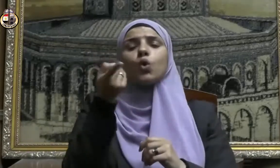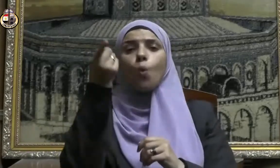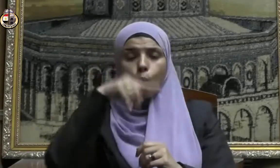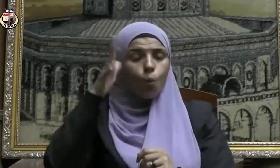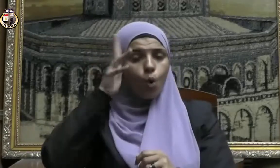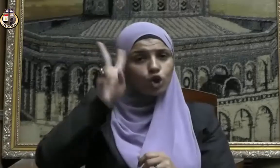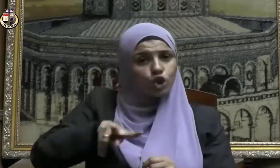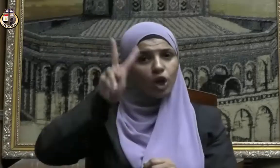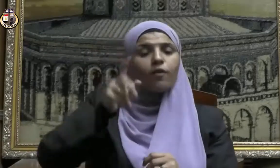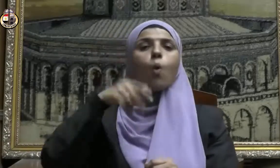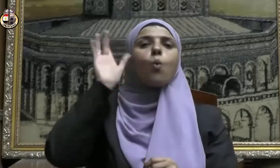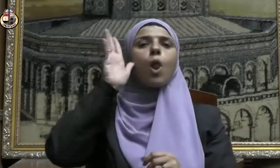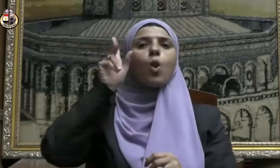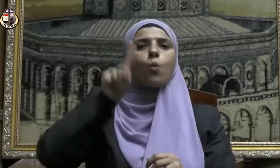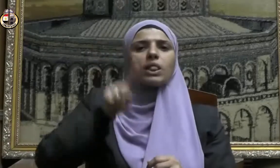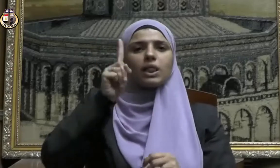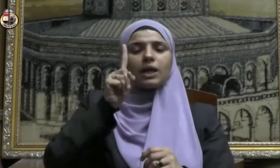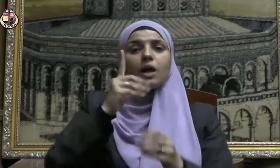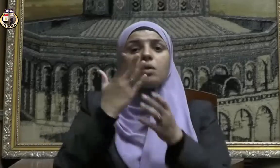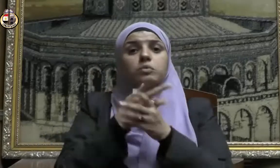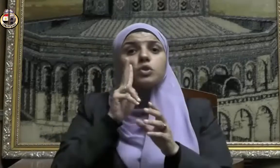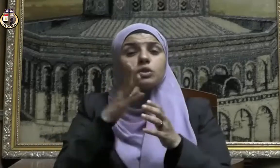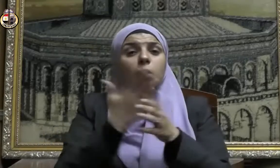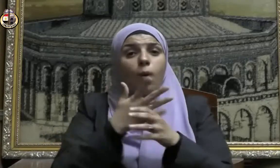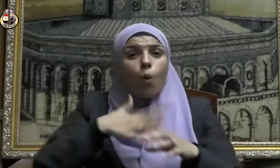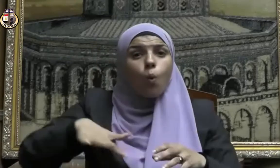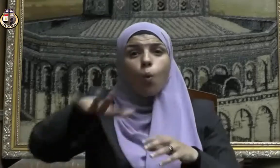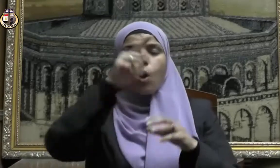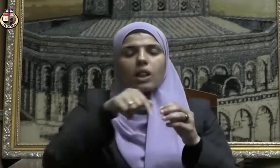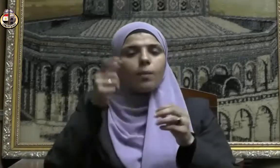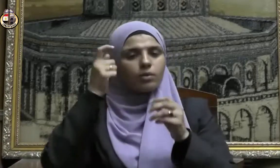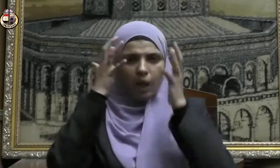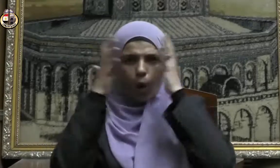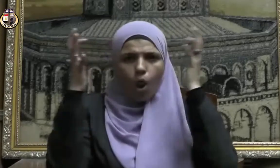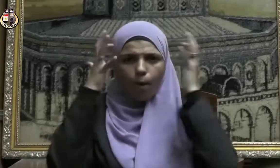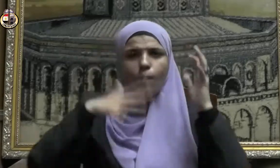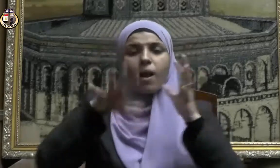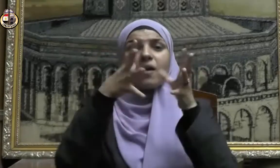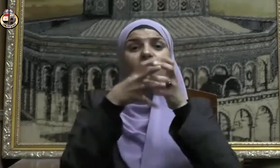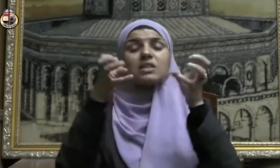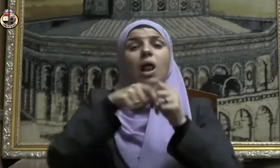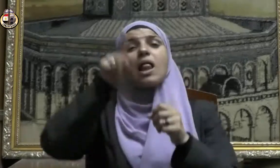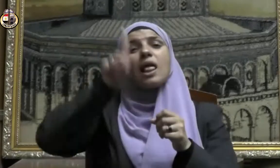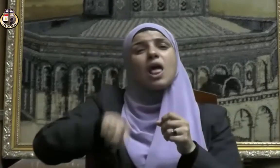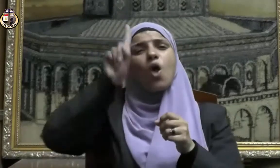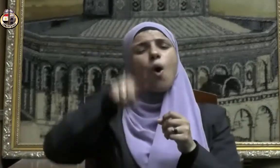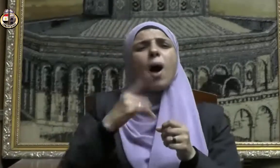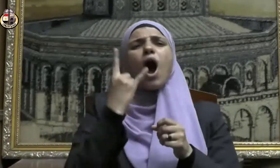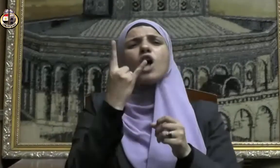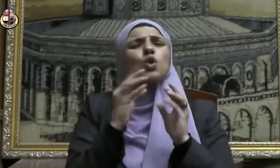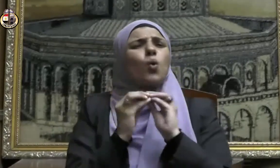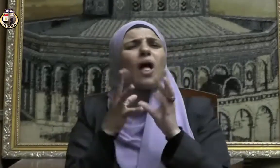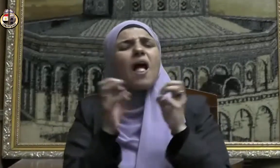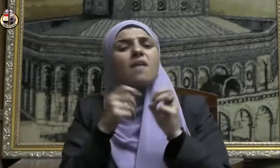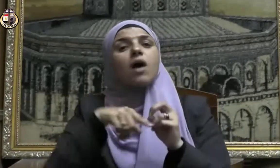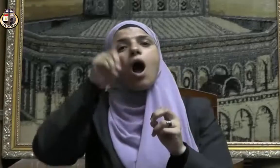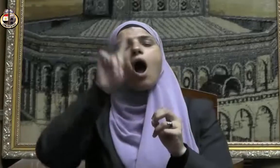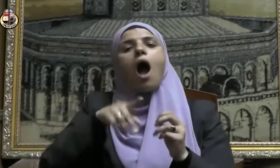والوتر والذي عليه جمهور المفسرين أن الليالي العشر هي العشر